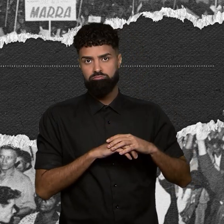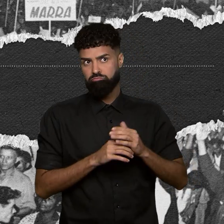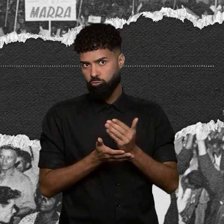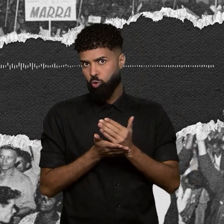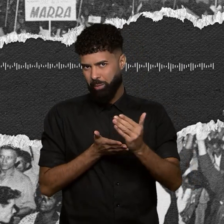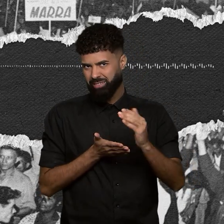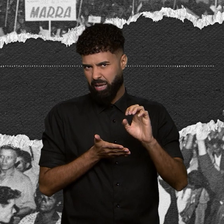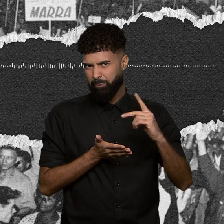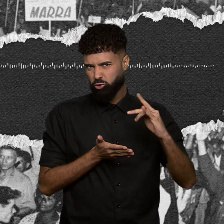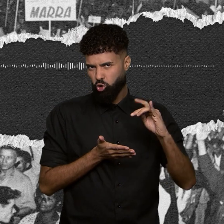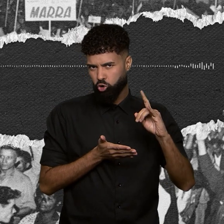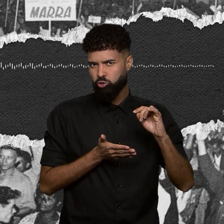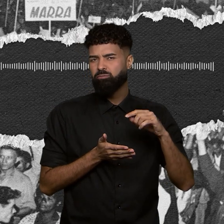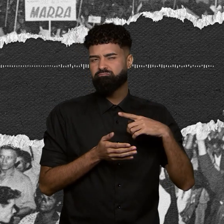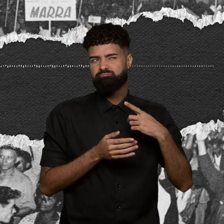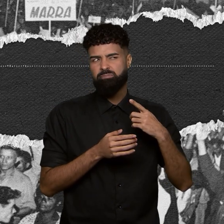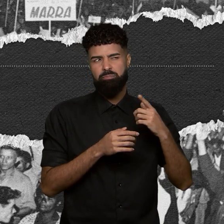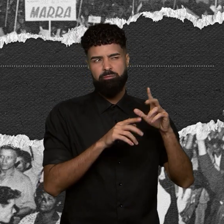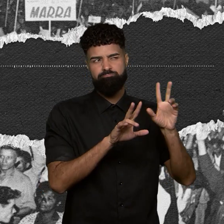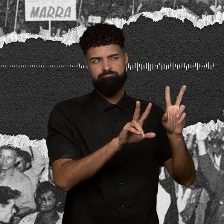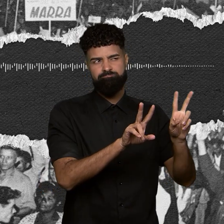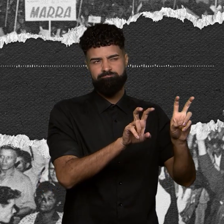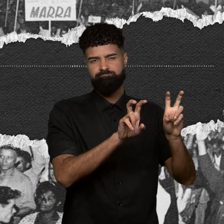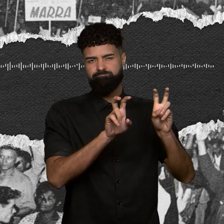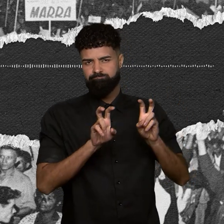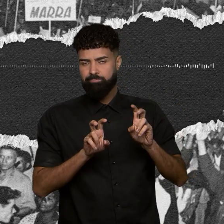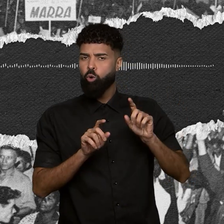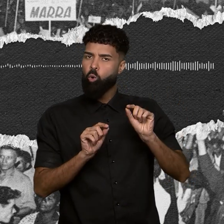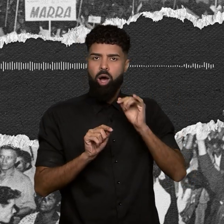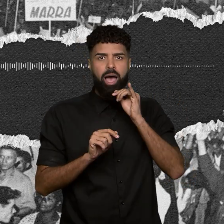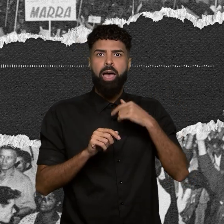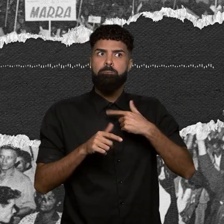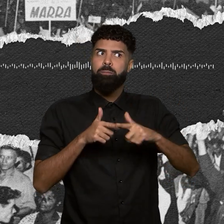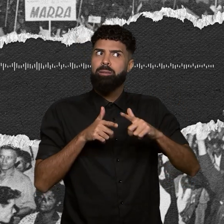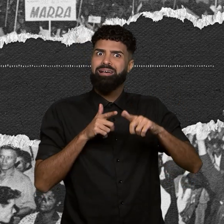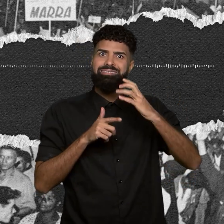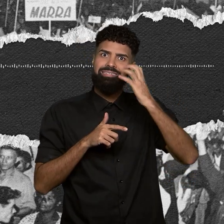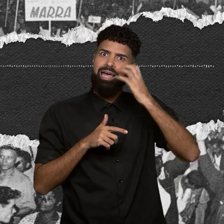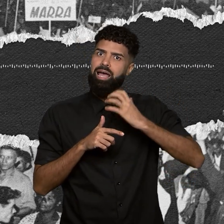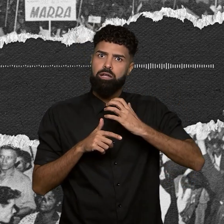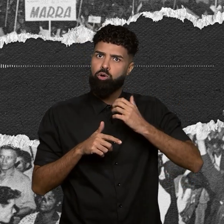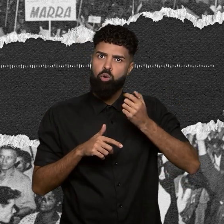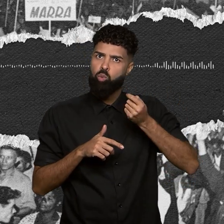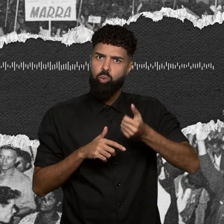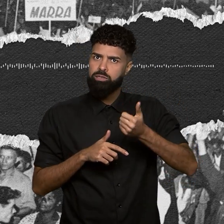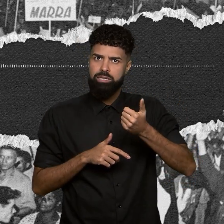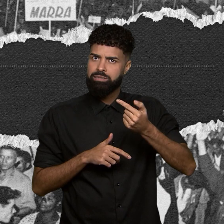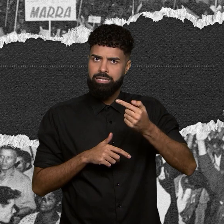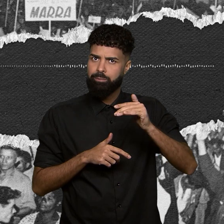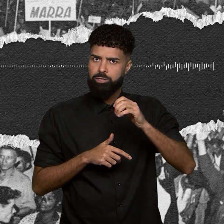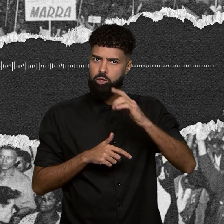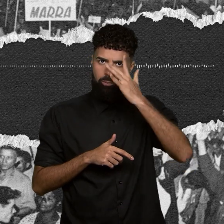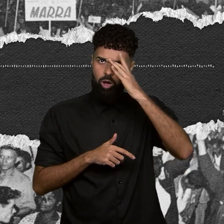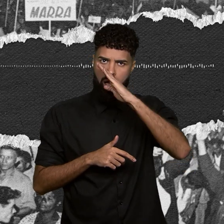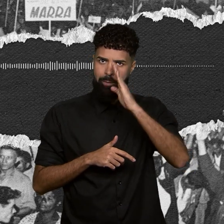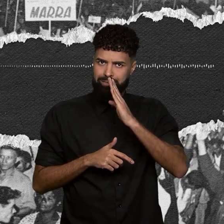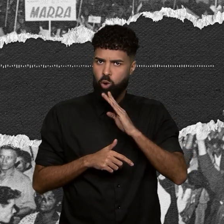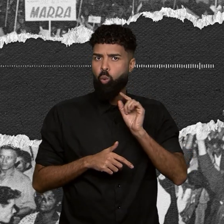para falar de um problema bem sério, que coloca quase 17 milhões de brasileiros ainda hoje em quartos de despejos,